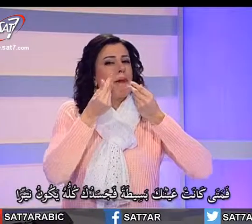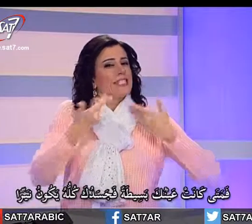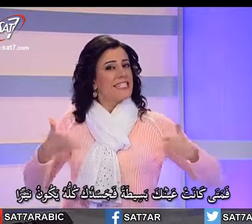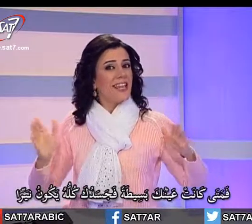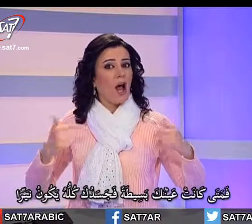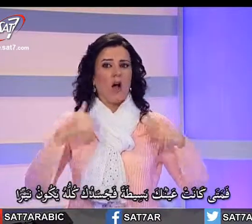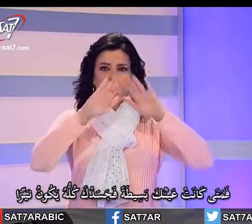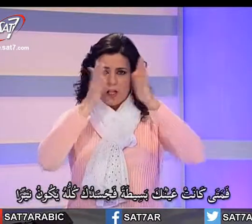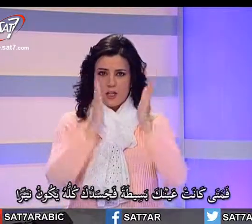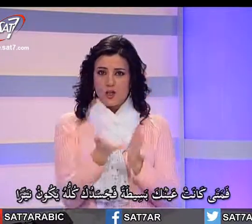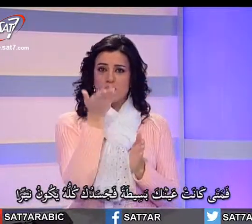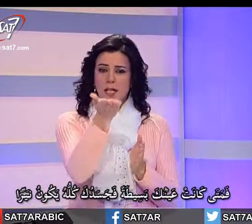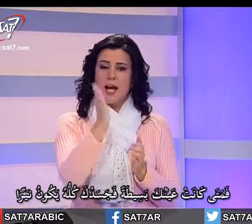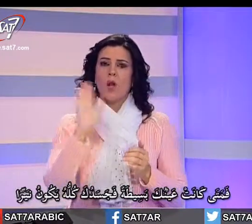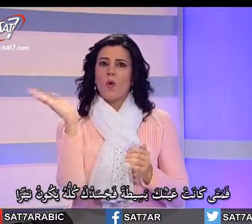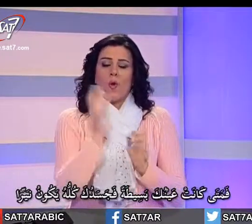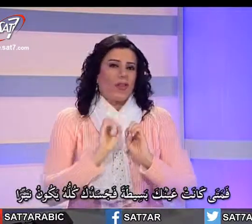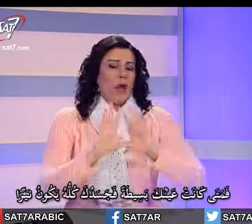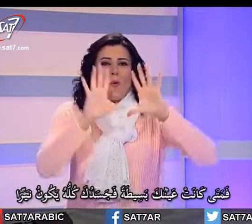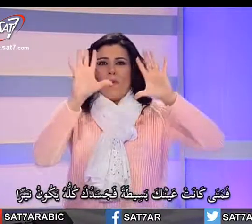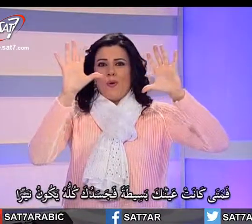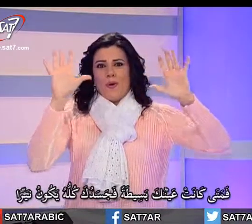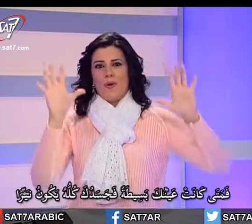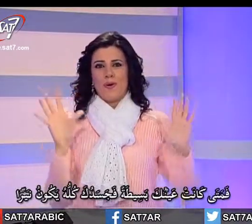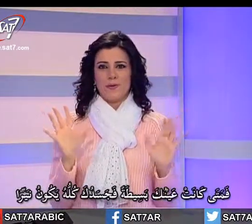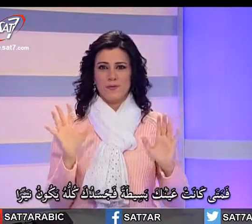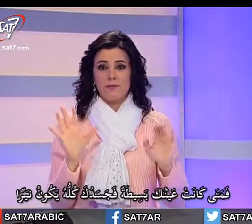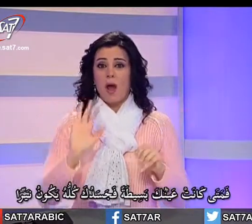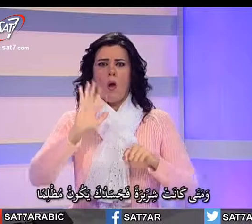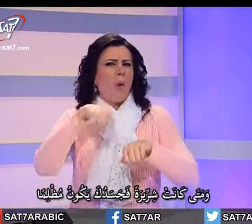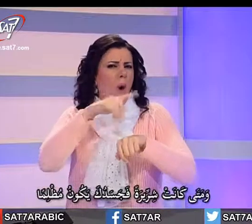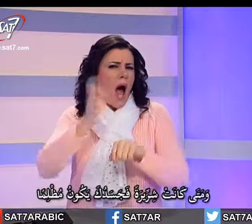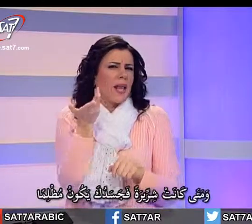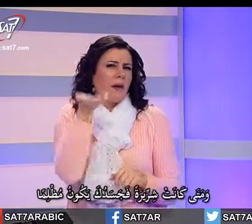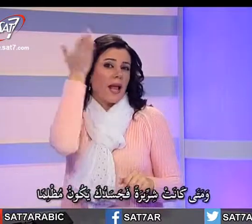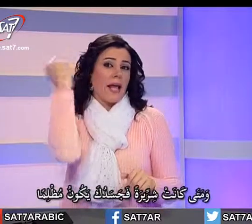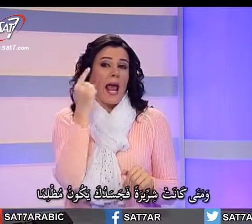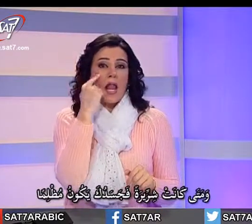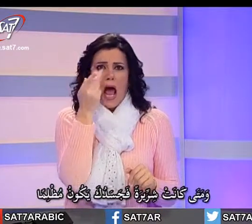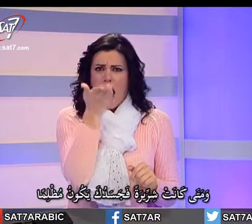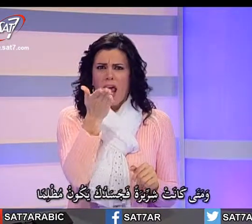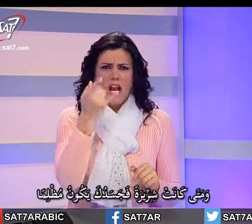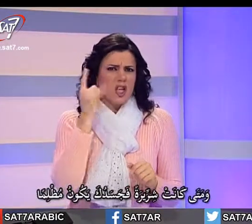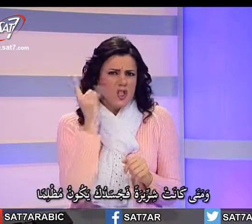بسيطة فجسدك كله يكون نيناً ومتى كانت شريرة